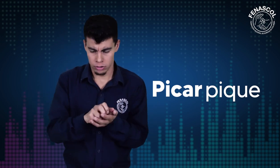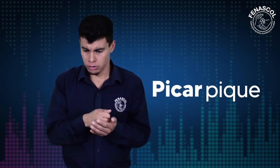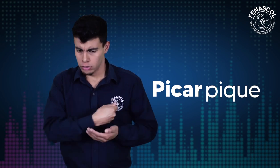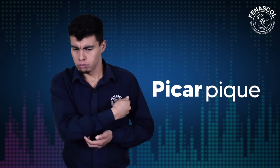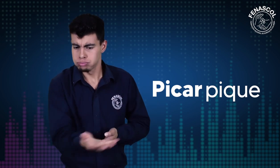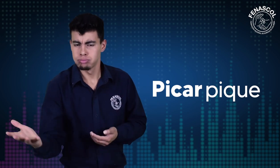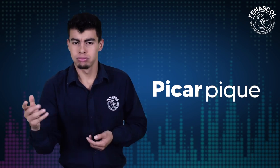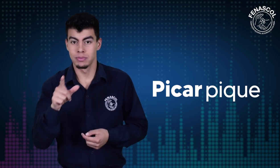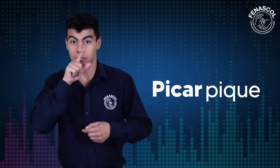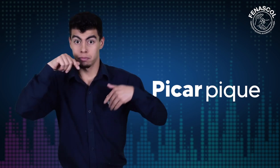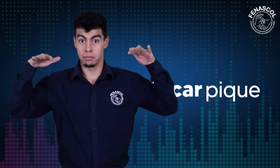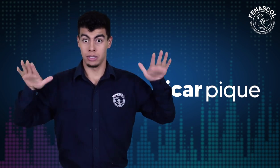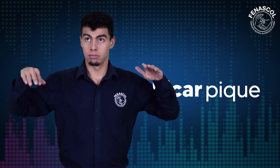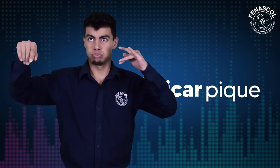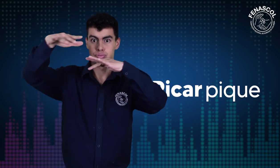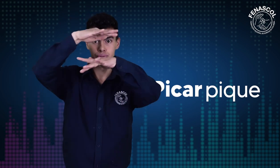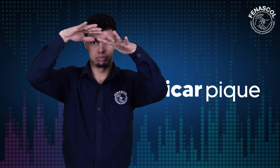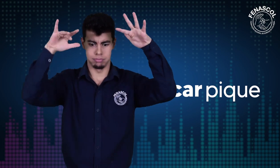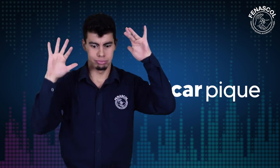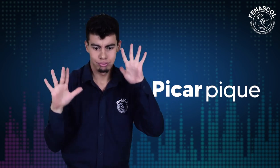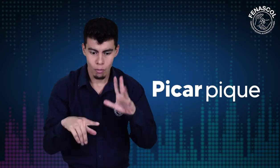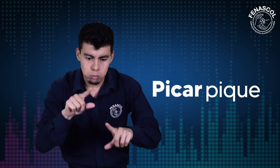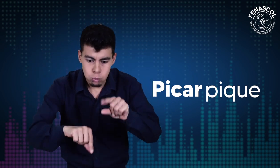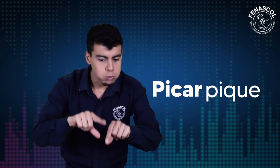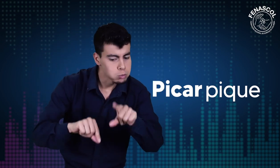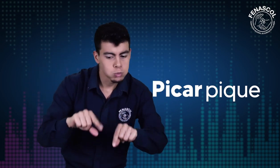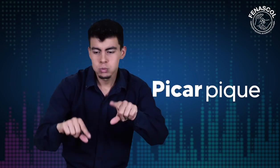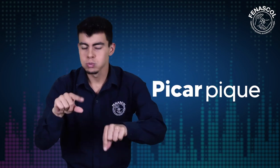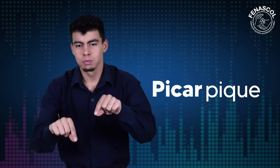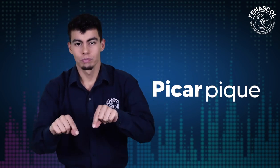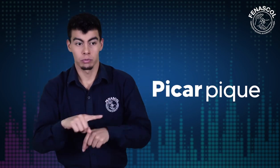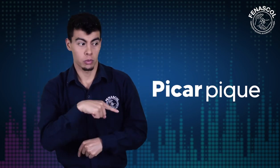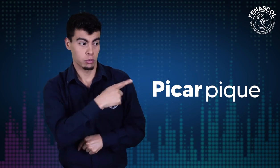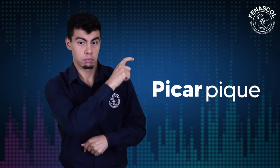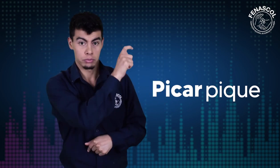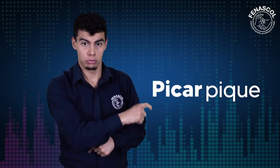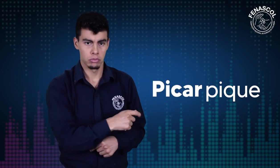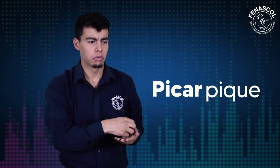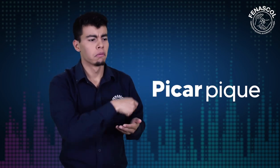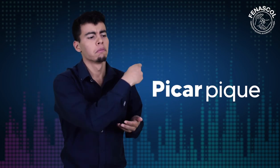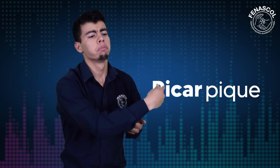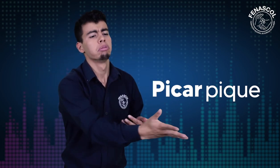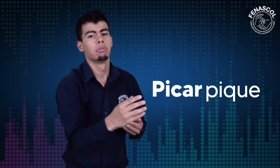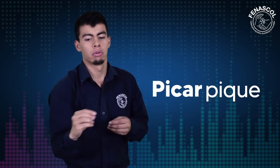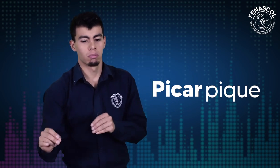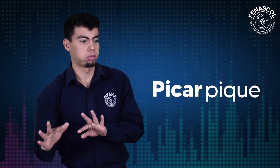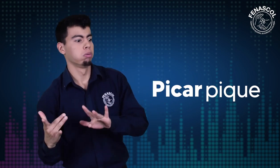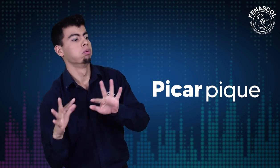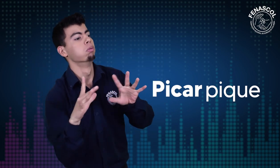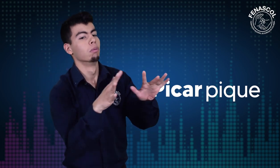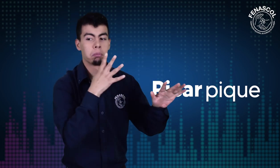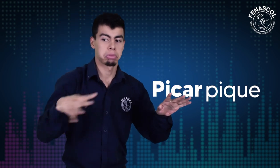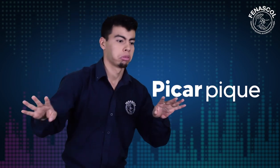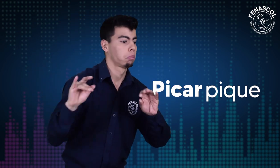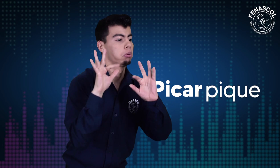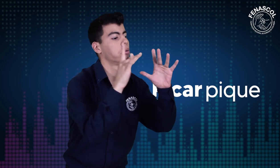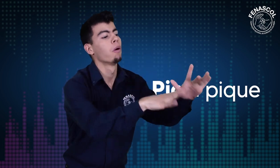lo podemos comparar a cuando tiramos maíz en una superficie y llegan palomas a acaparar el espacio y